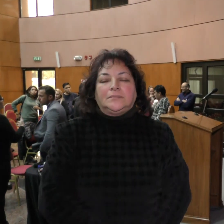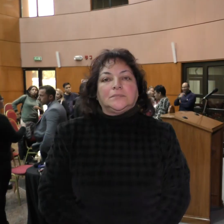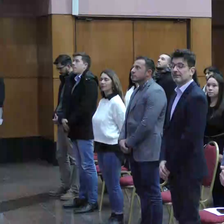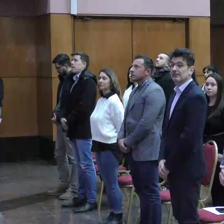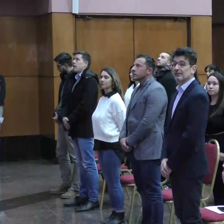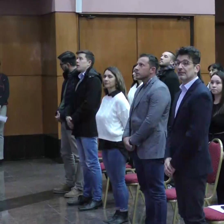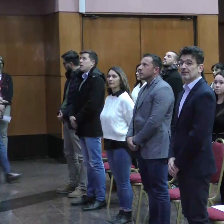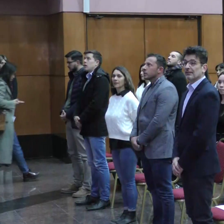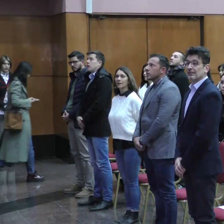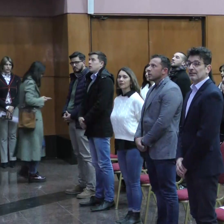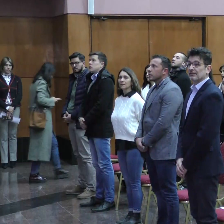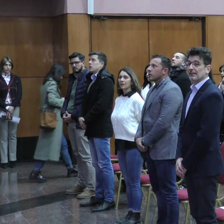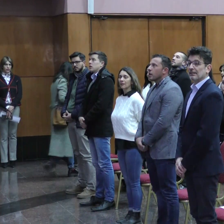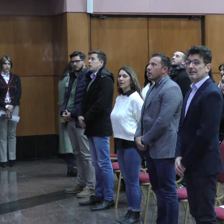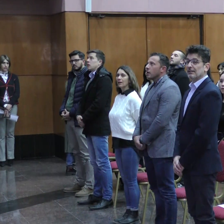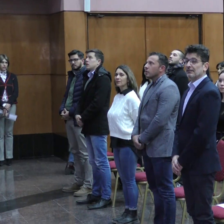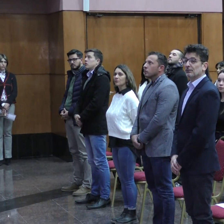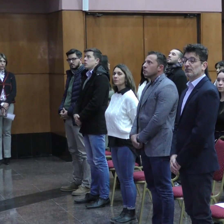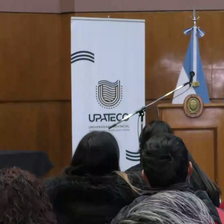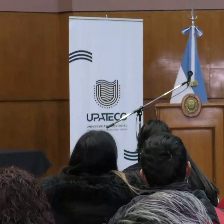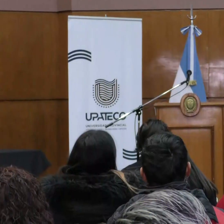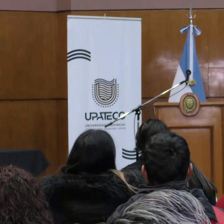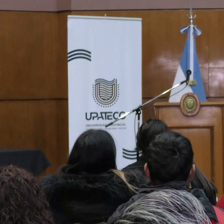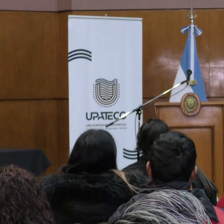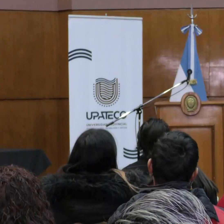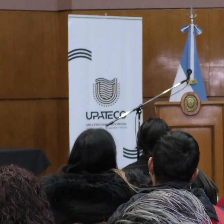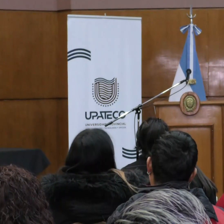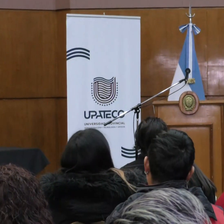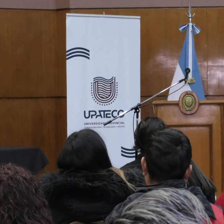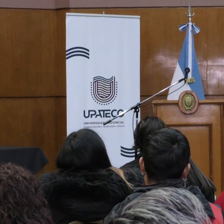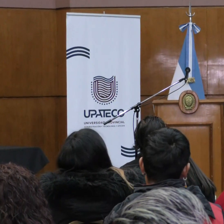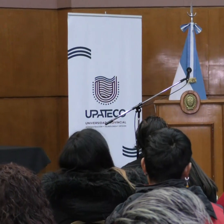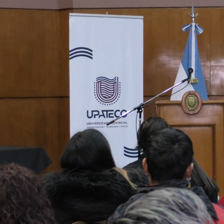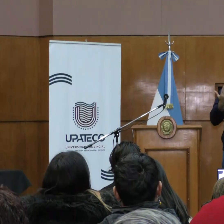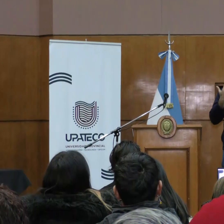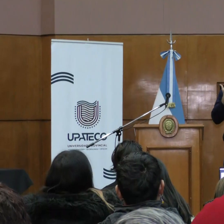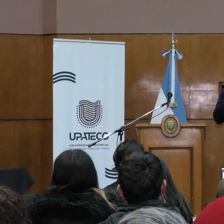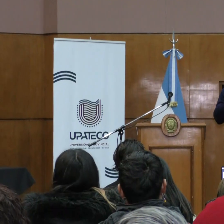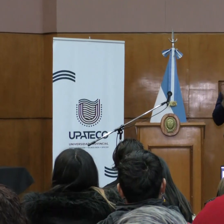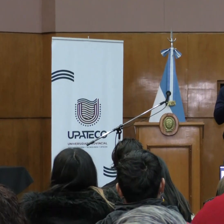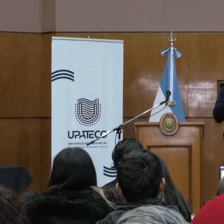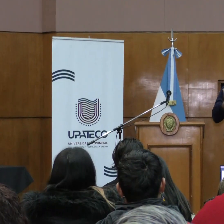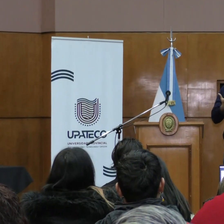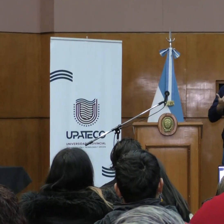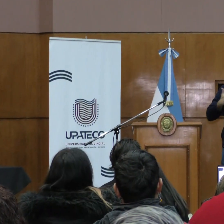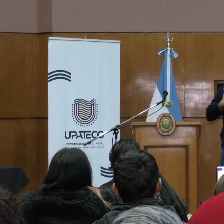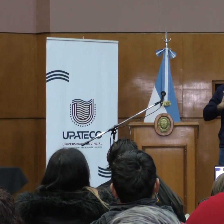A partir del segundo semestre de este año vamos a estar dictando las carreras que tienen que ver con oficios y con tecnologías